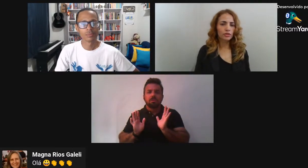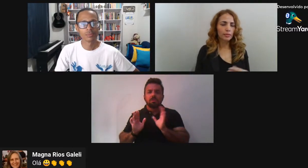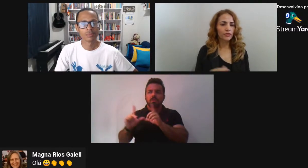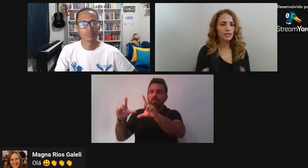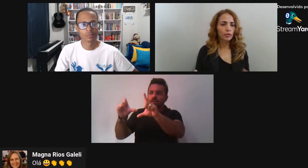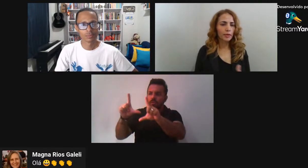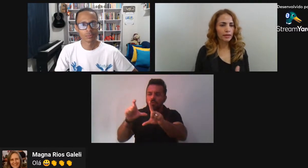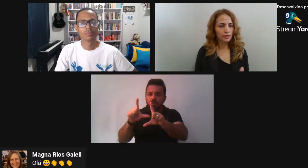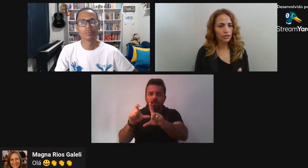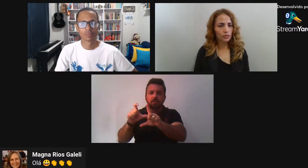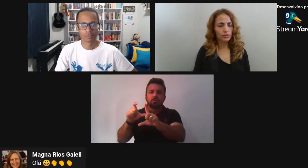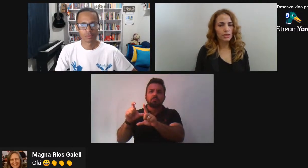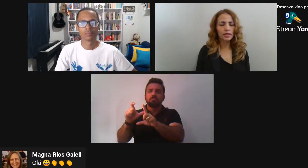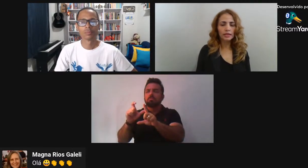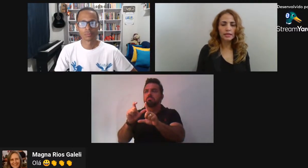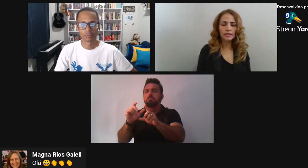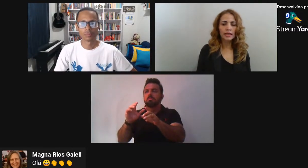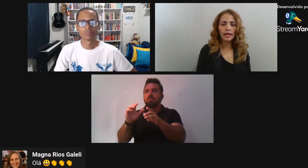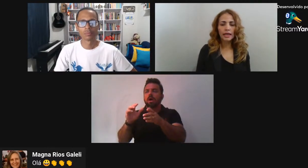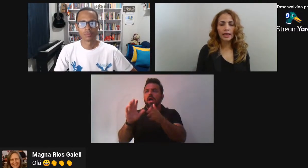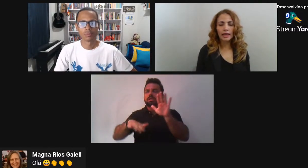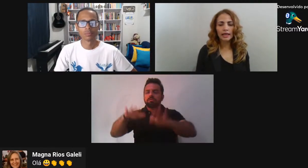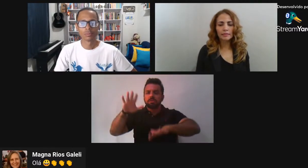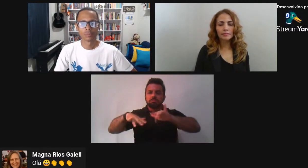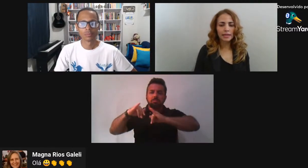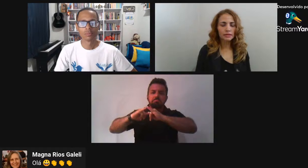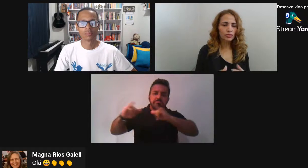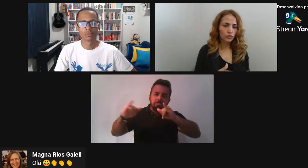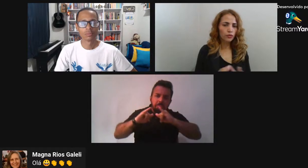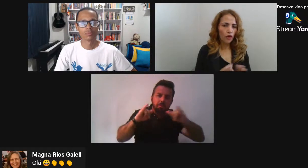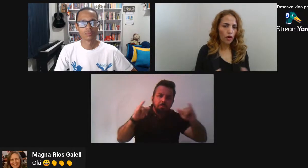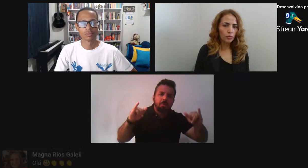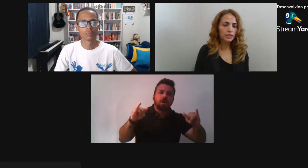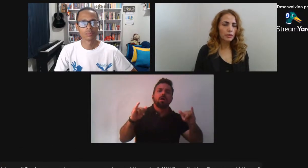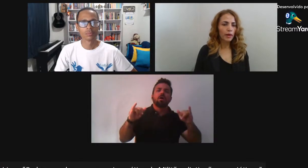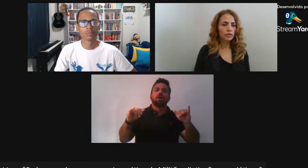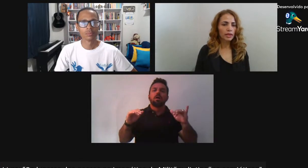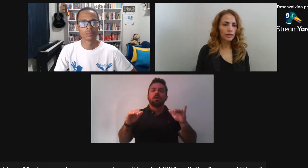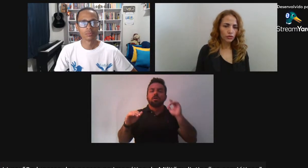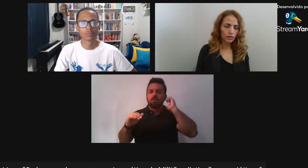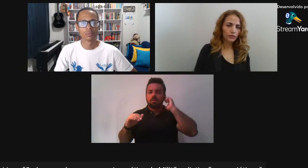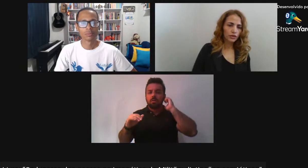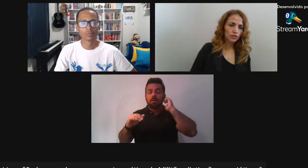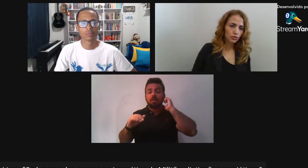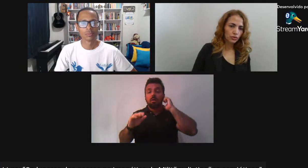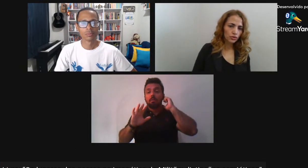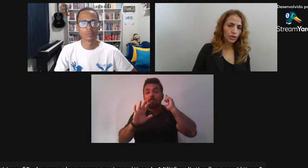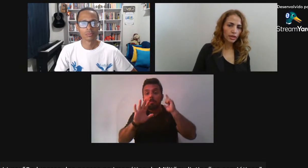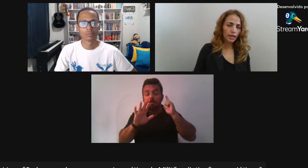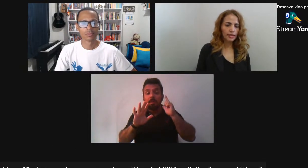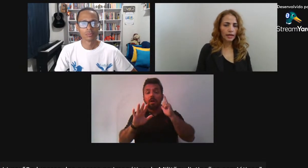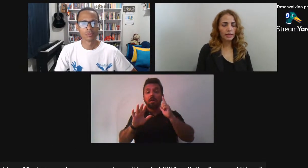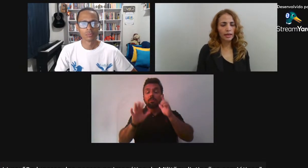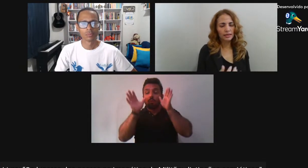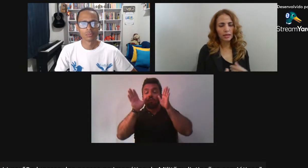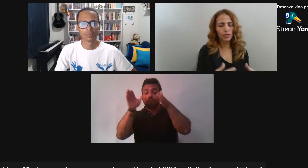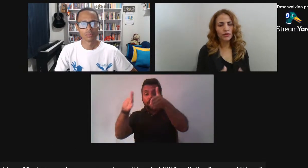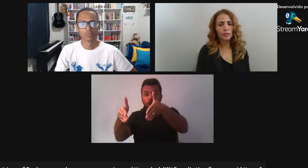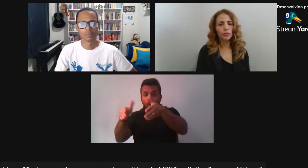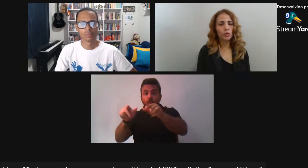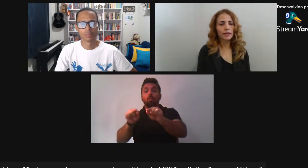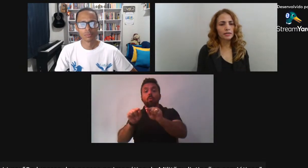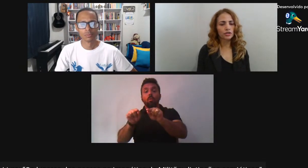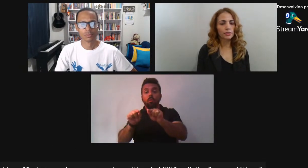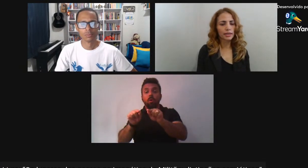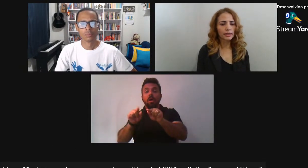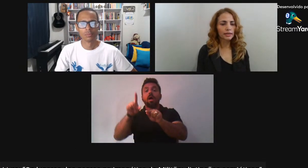comércio Para fazer propaganda De alguns itens Mas o foco principal dele É a fotografia de estúdio Que tem uma